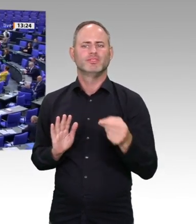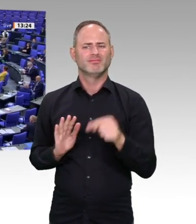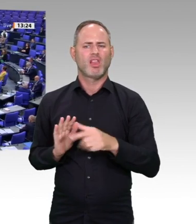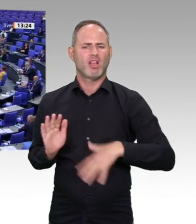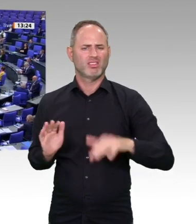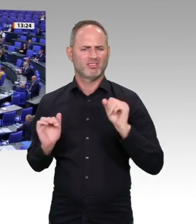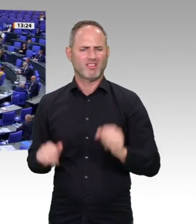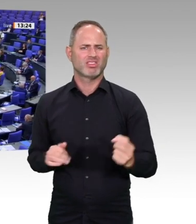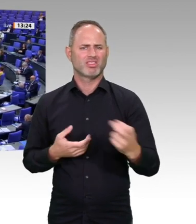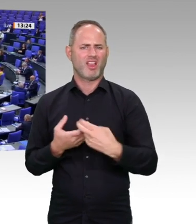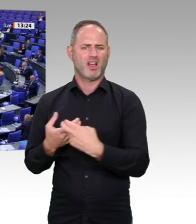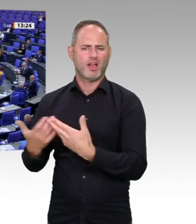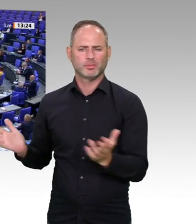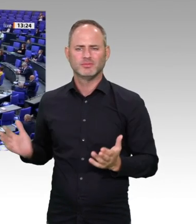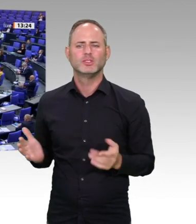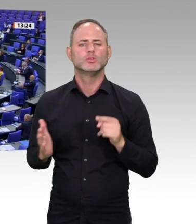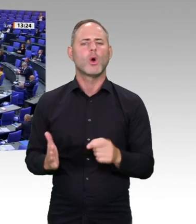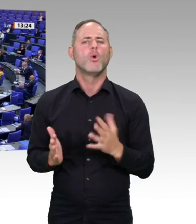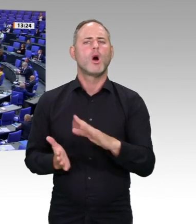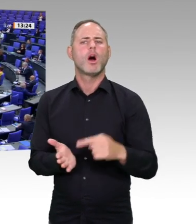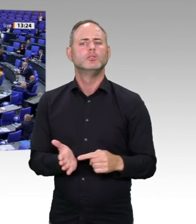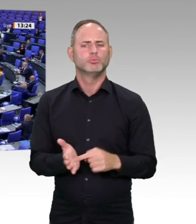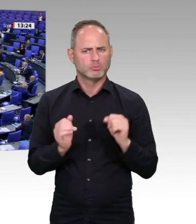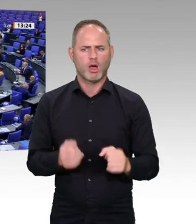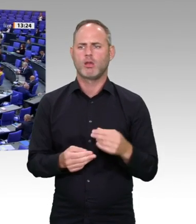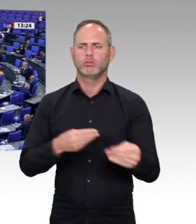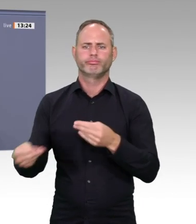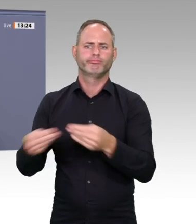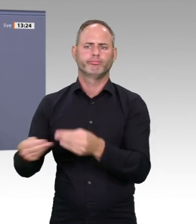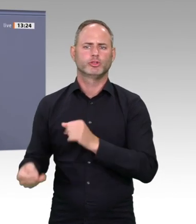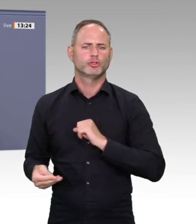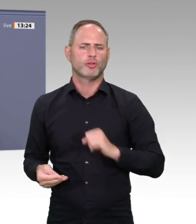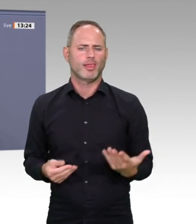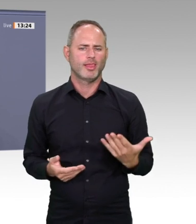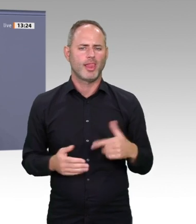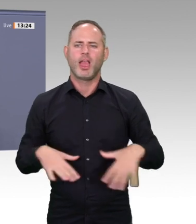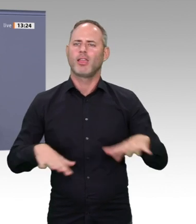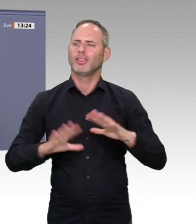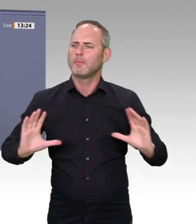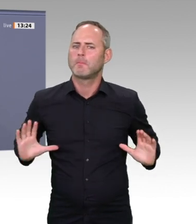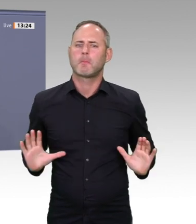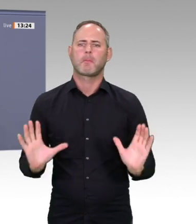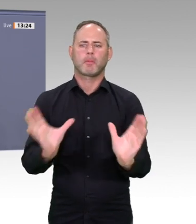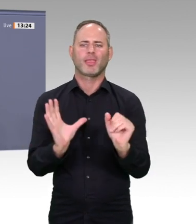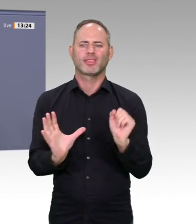Sommer, den Deutschland je erlebt hat. In Spitzbergen gab es im Juni die höchste Temperatur seit Beginn der